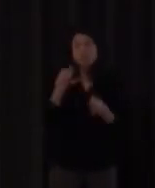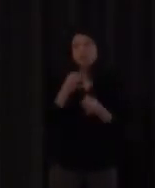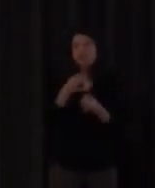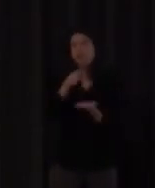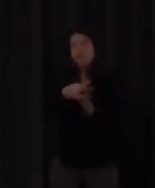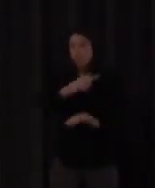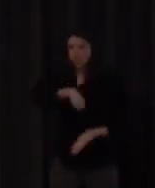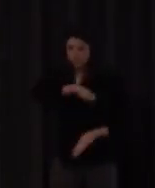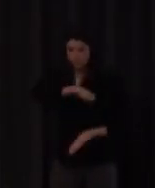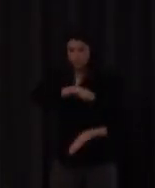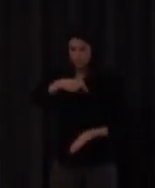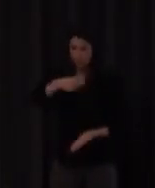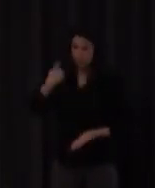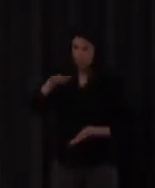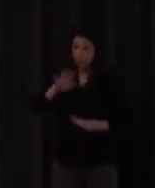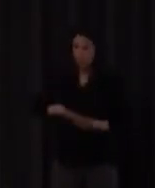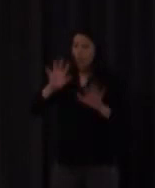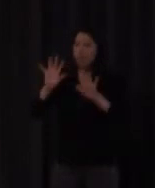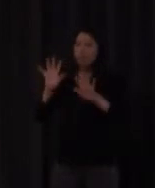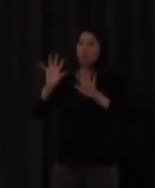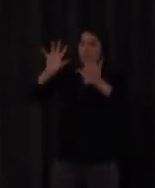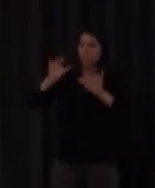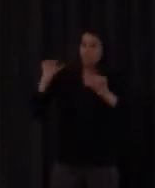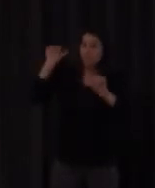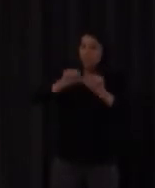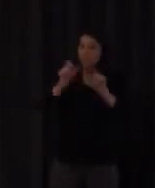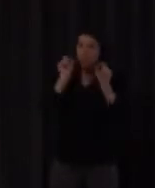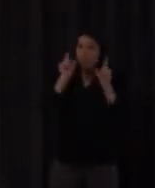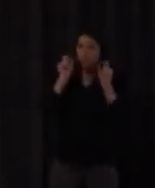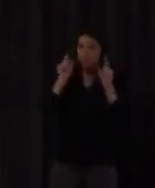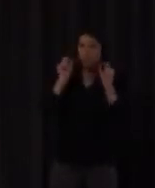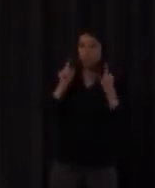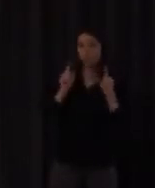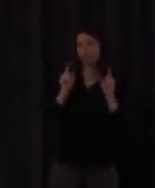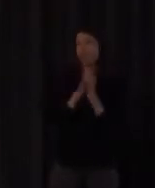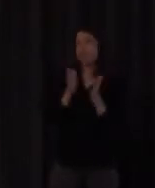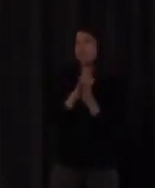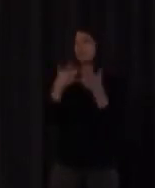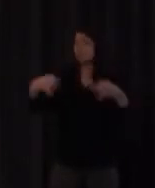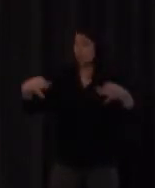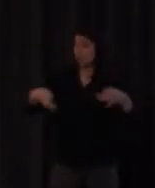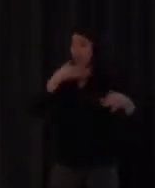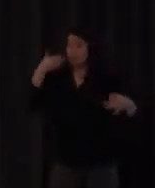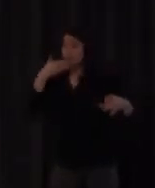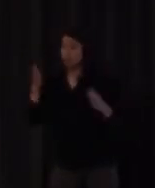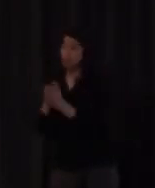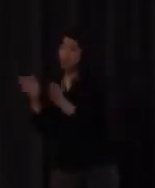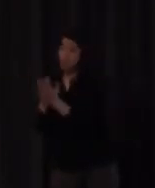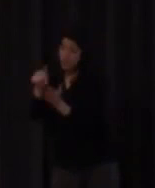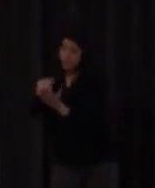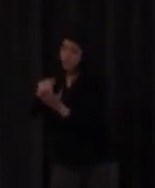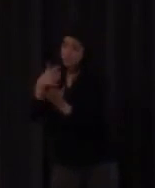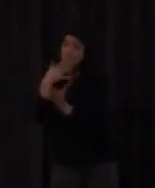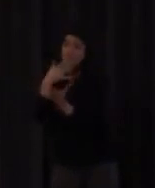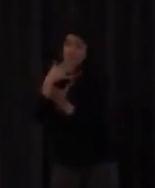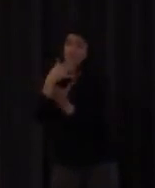métodos de enseñanza de español como primera lengua es decir los libros ordinarios que tienen los alumnos oyentes me sirven de bien poco